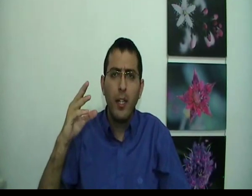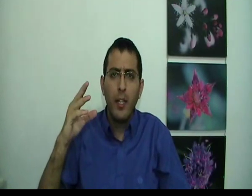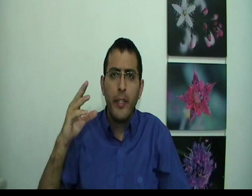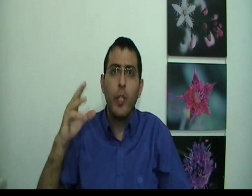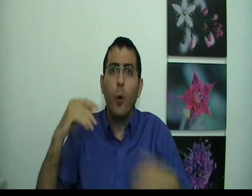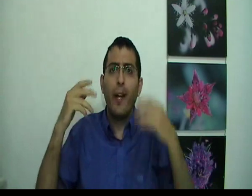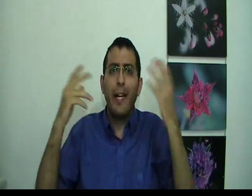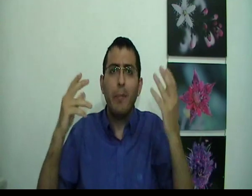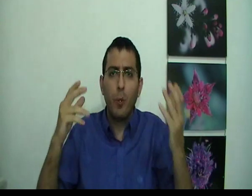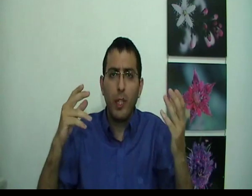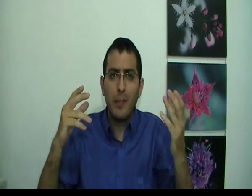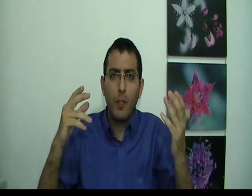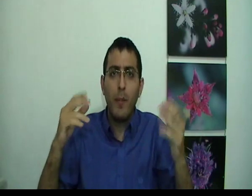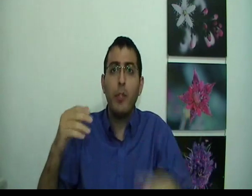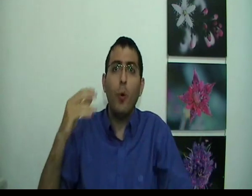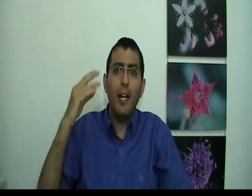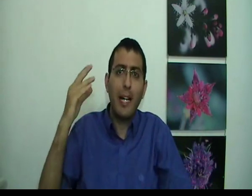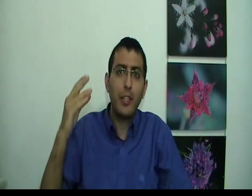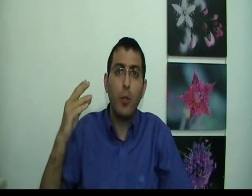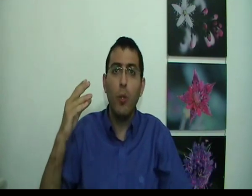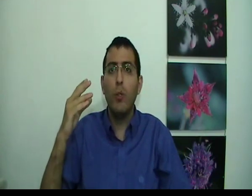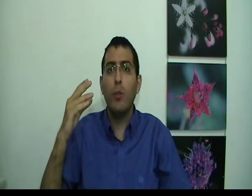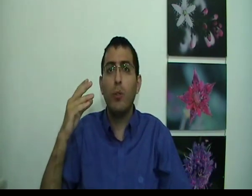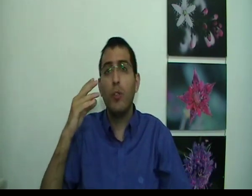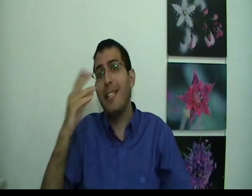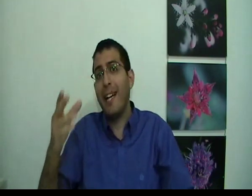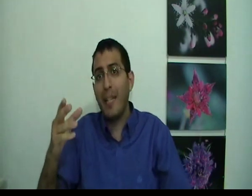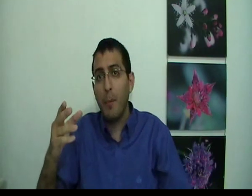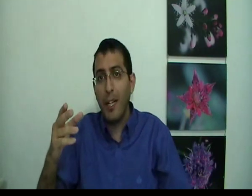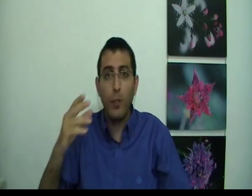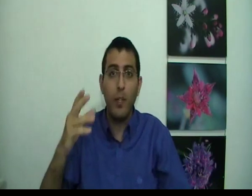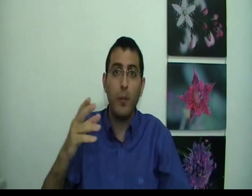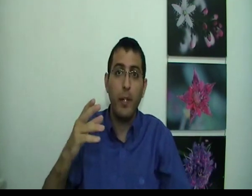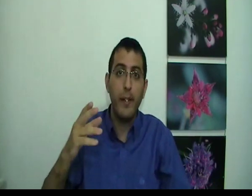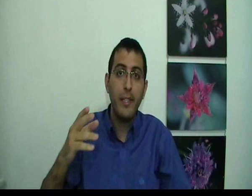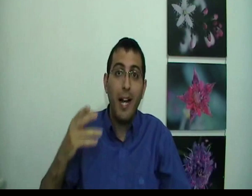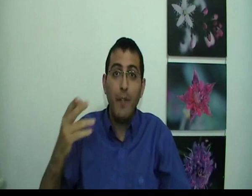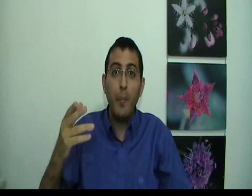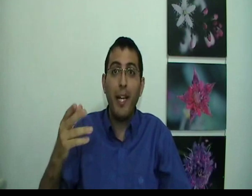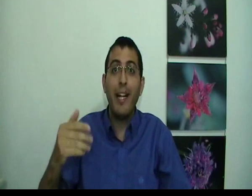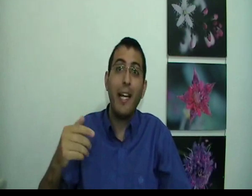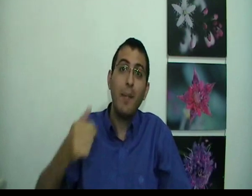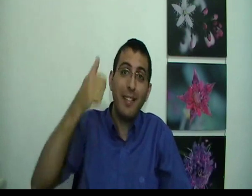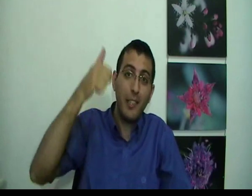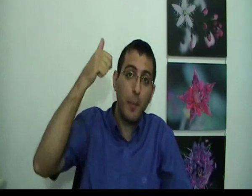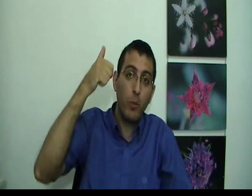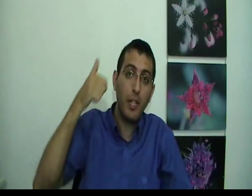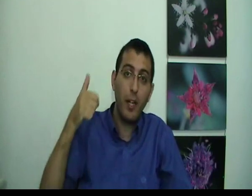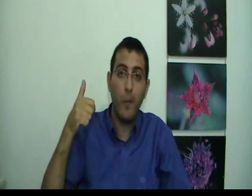שהוא קיים בזכות עצמו ובטוח שהוא רוצה אחרת מבך וכו' וכו' אבל פי כן הרי אם אתה שמחוץ לחלום